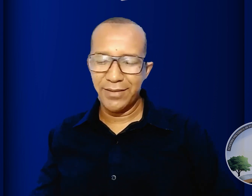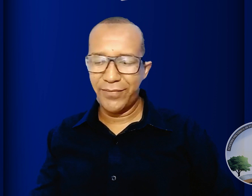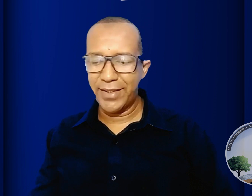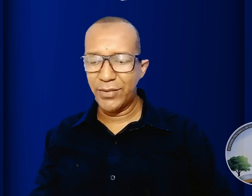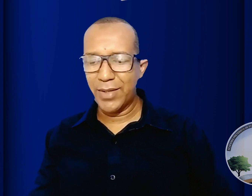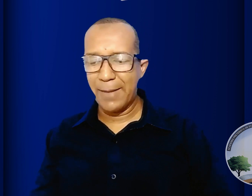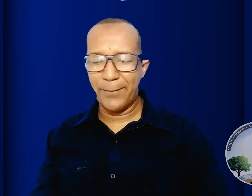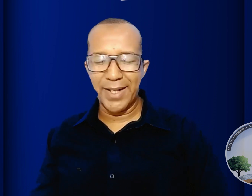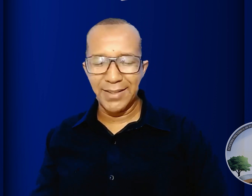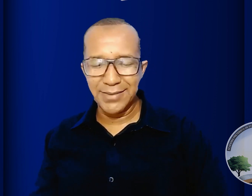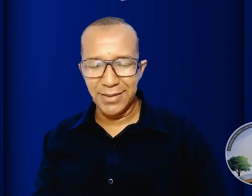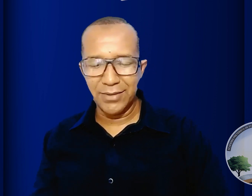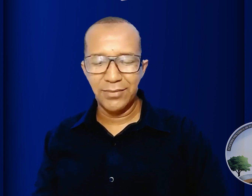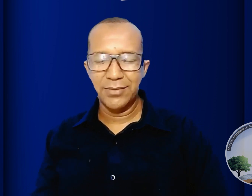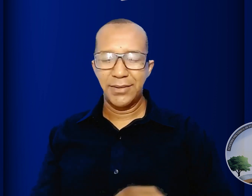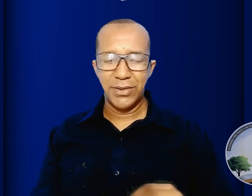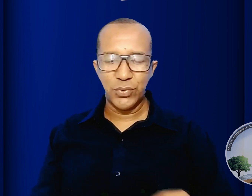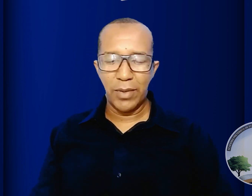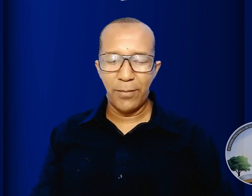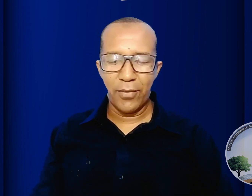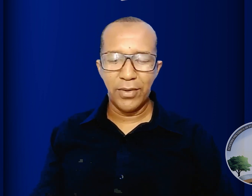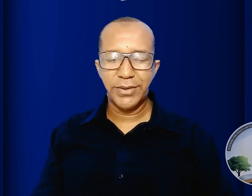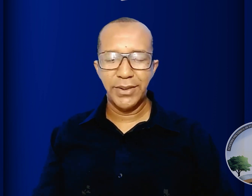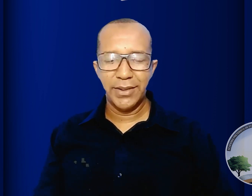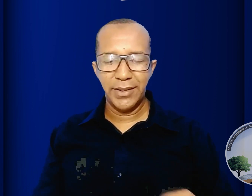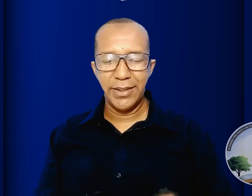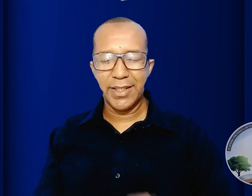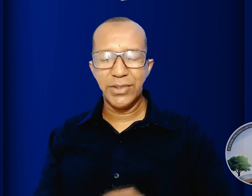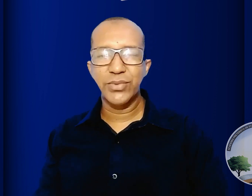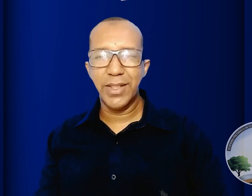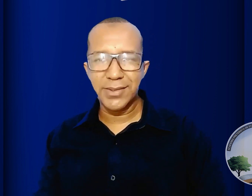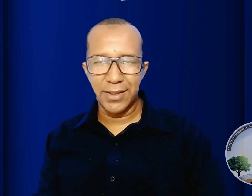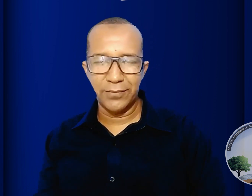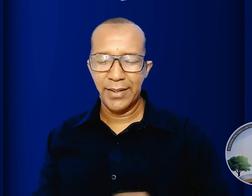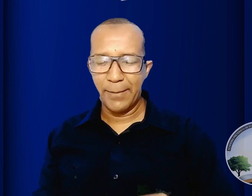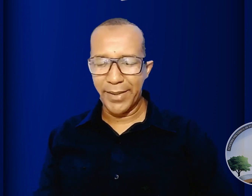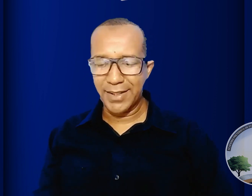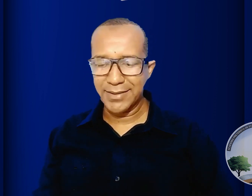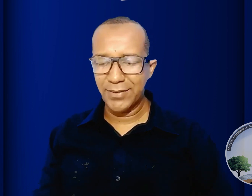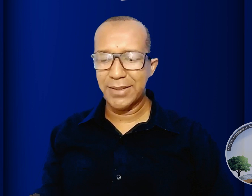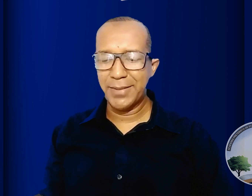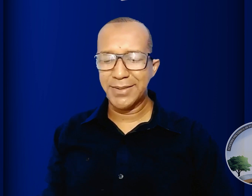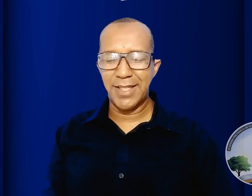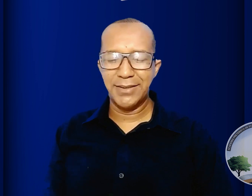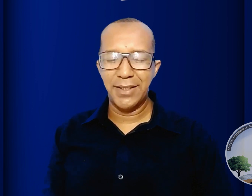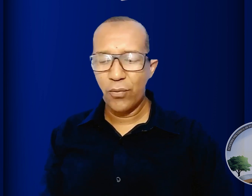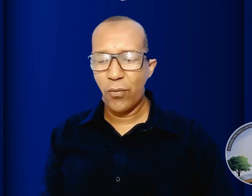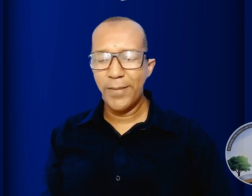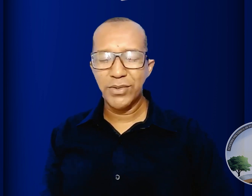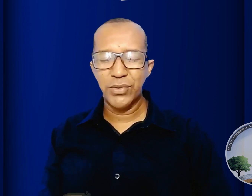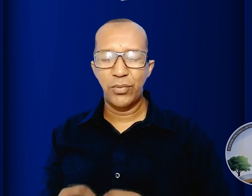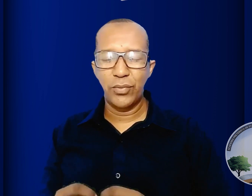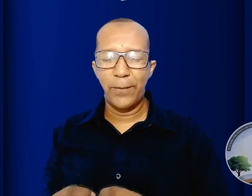referindo a pregação de sua morte e ressurreição a pregação dessa mensagem começou no